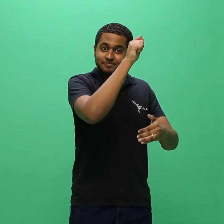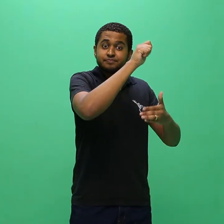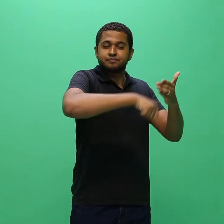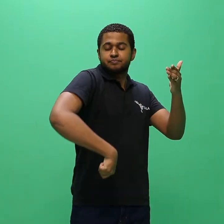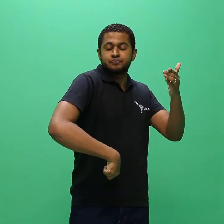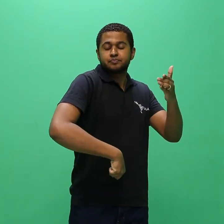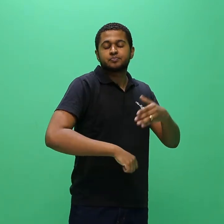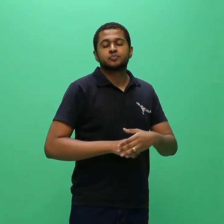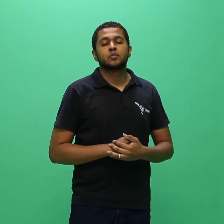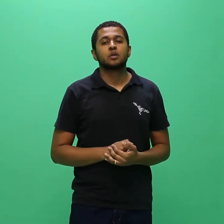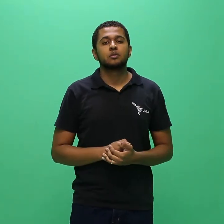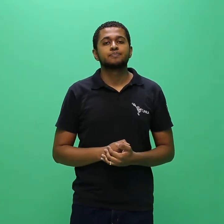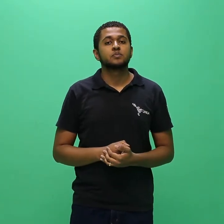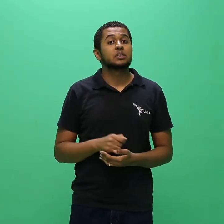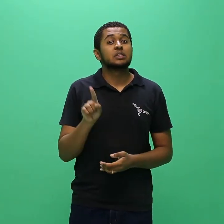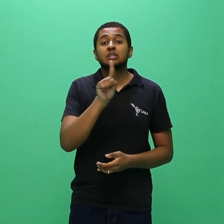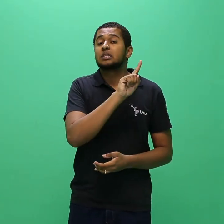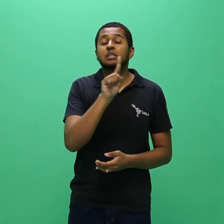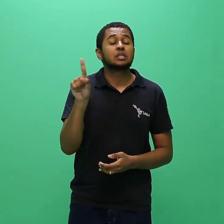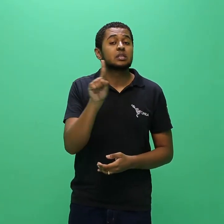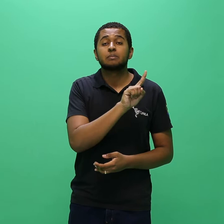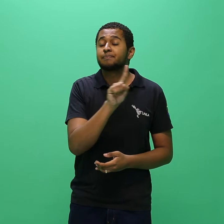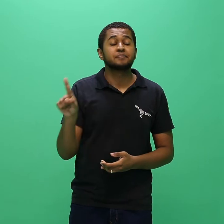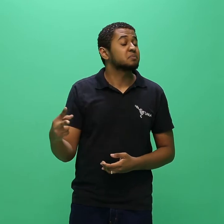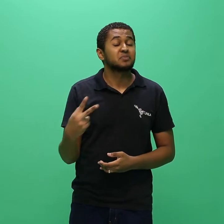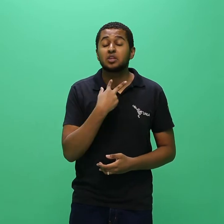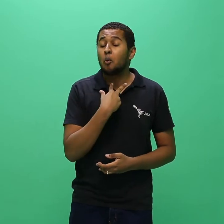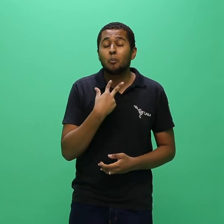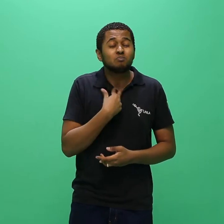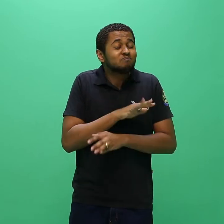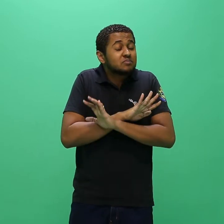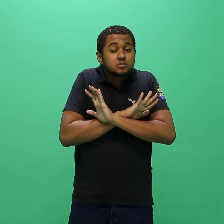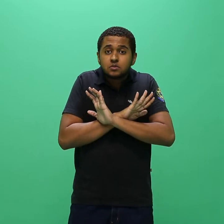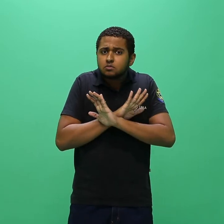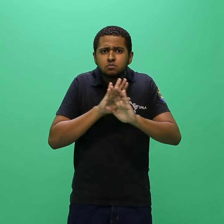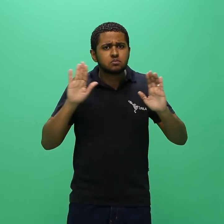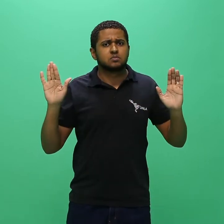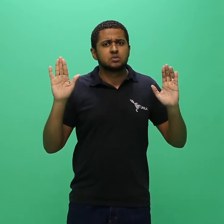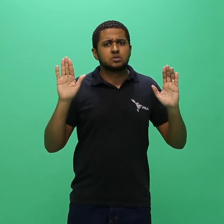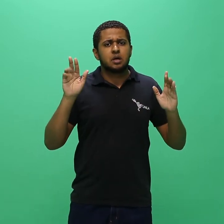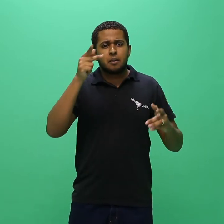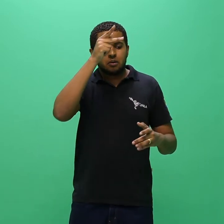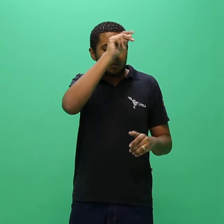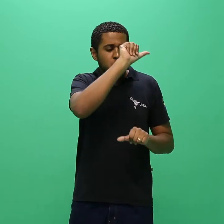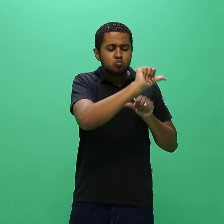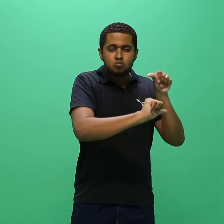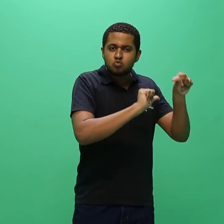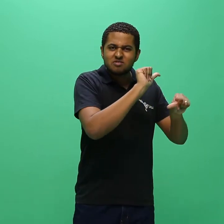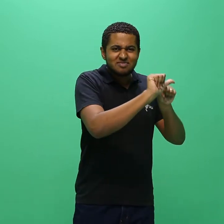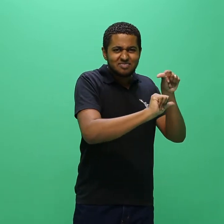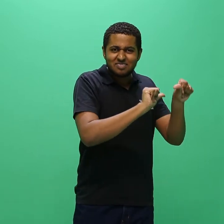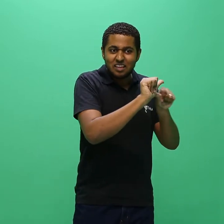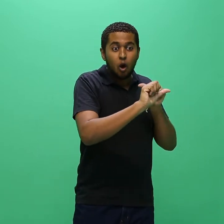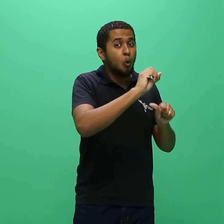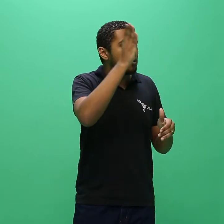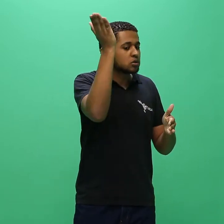será permitida, em hipótese alguma, a alteração ou o cancelamento do requerimento pelo